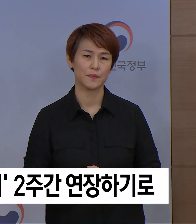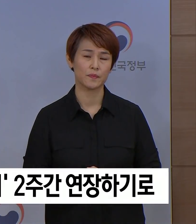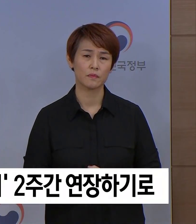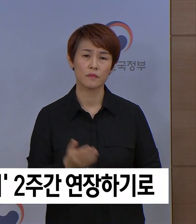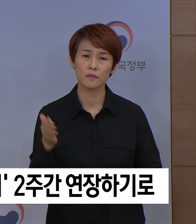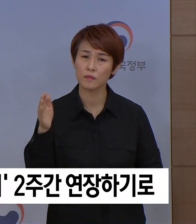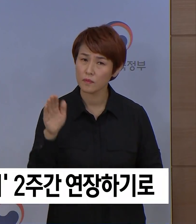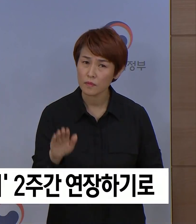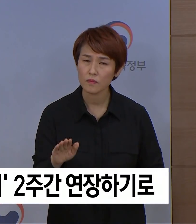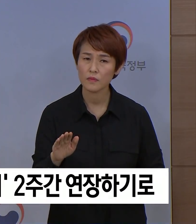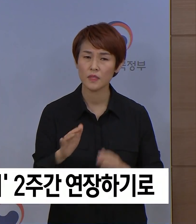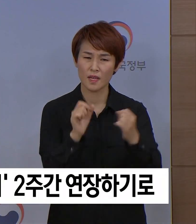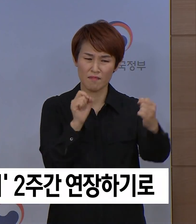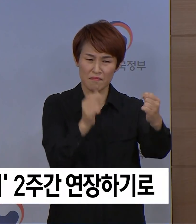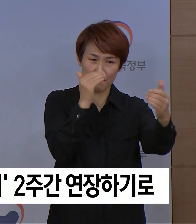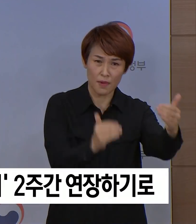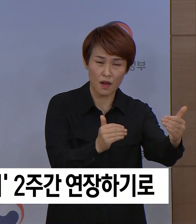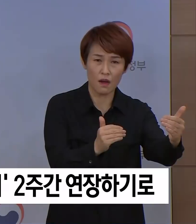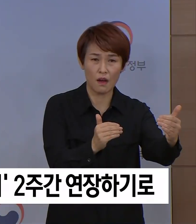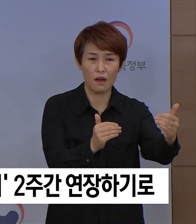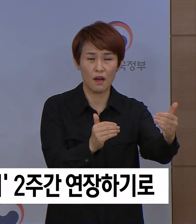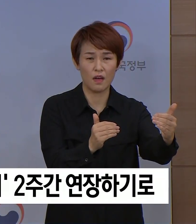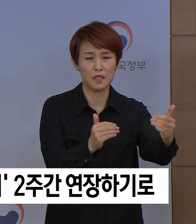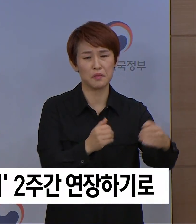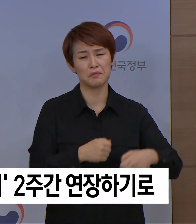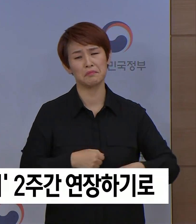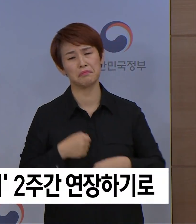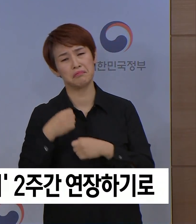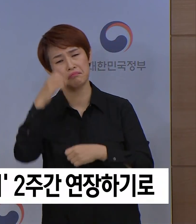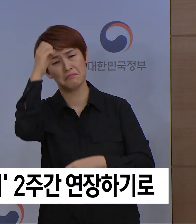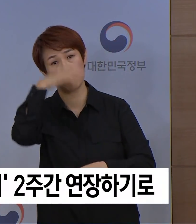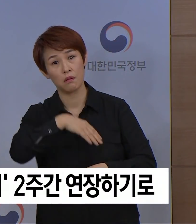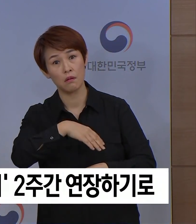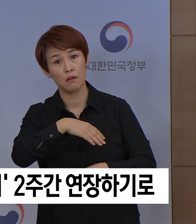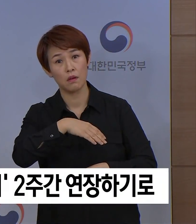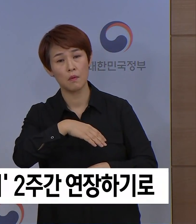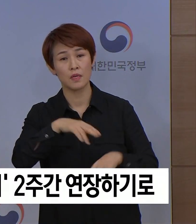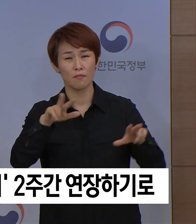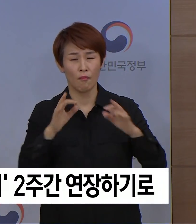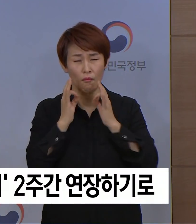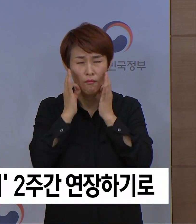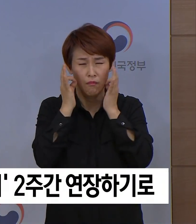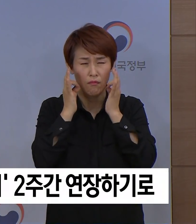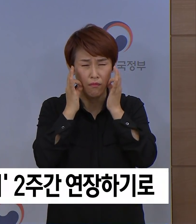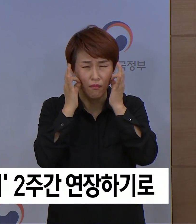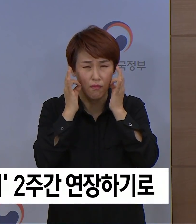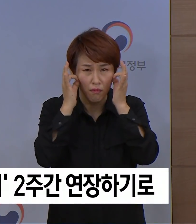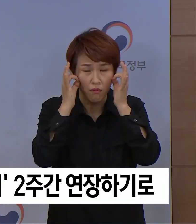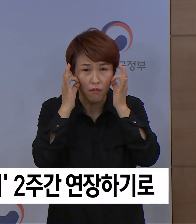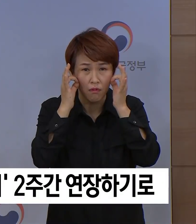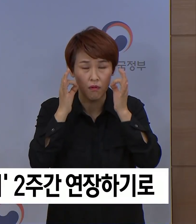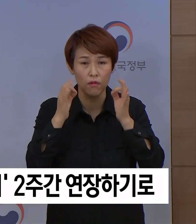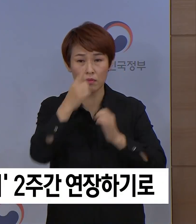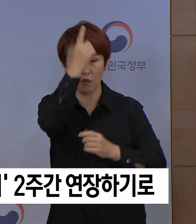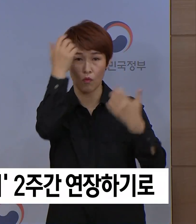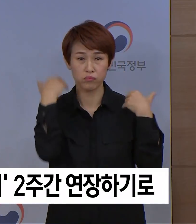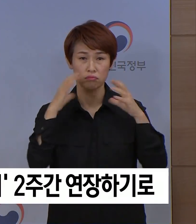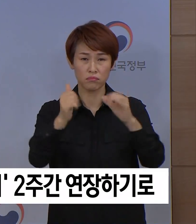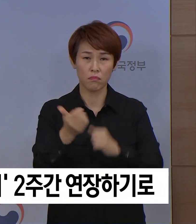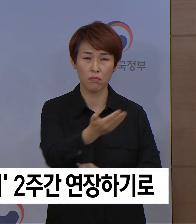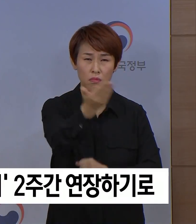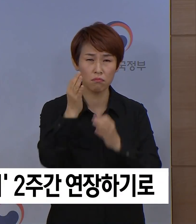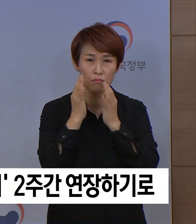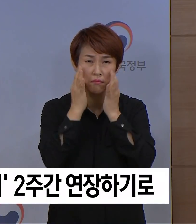하지만 사회적 그리두기를 느슨하게 할 경우 지금까지 열심히 했던 정부와 국민들의 노력이 한순간에